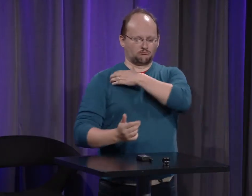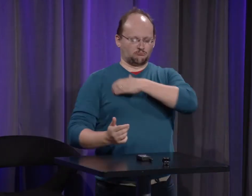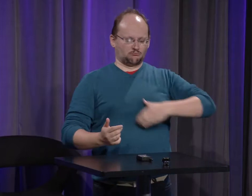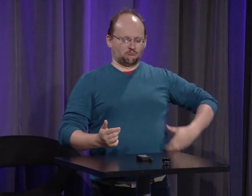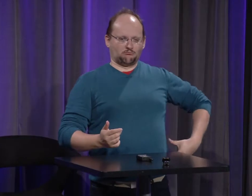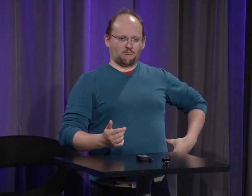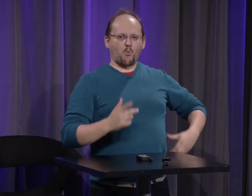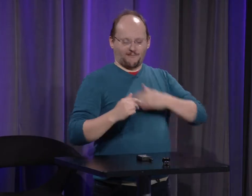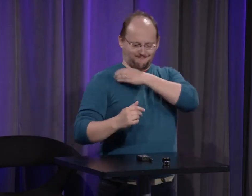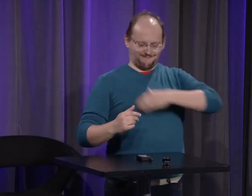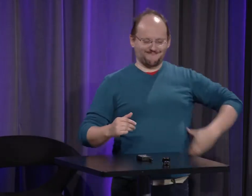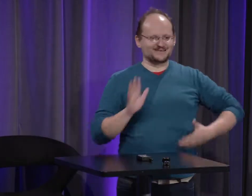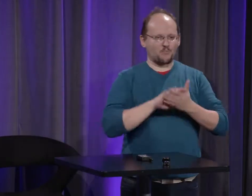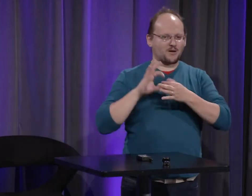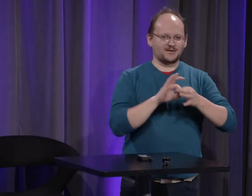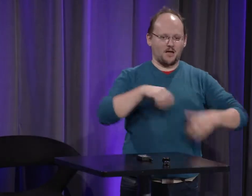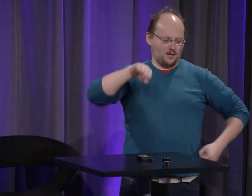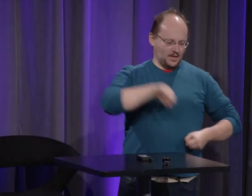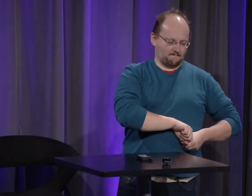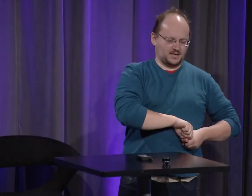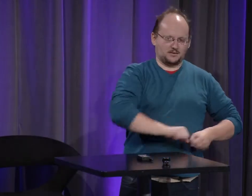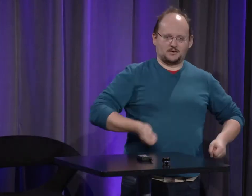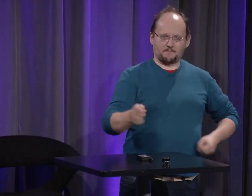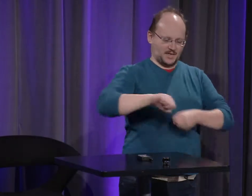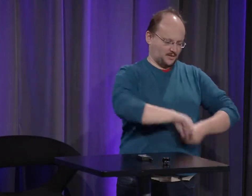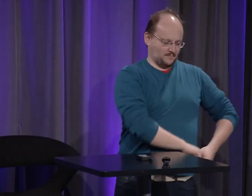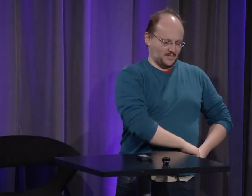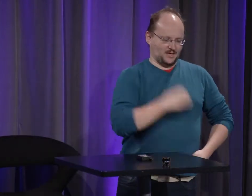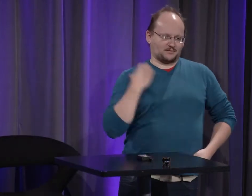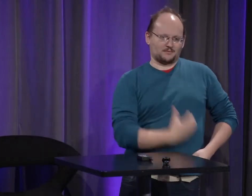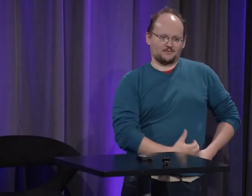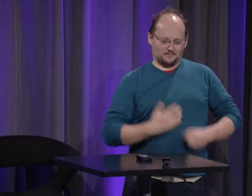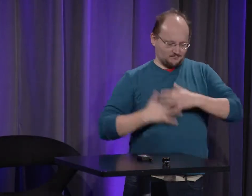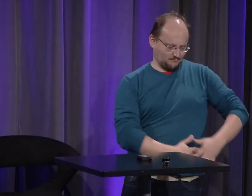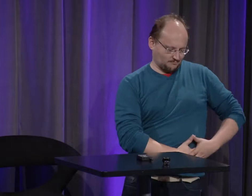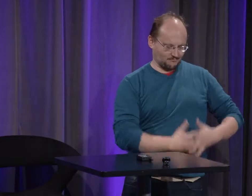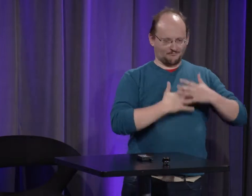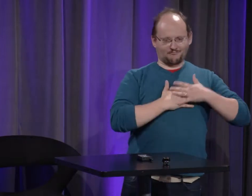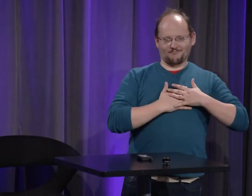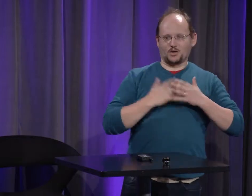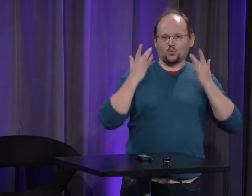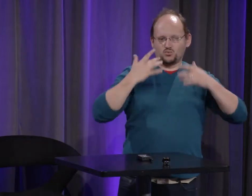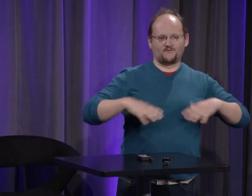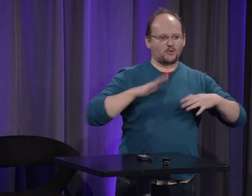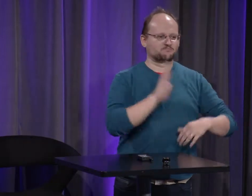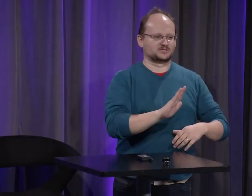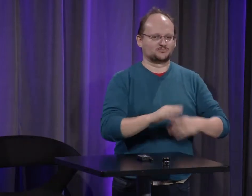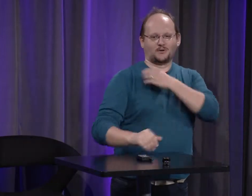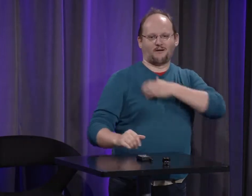du cou et en pendentif puis la mode a changé parce que l'écharpe ça symbolise c'est la continuité de l'épée puisque